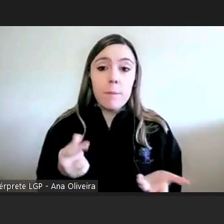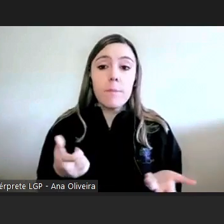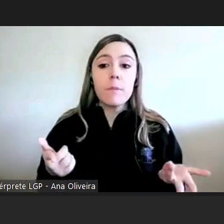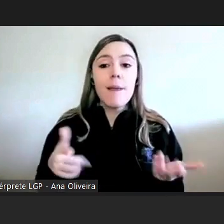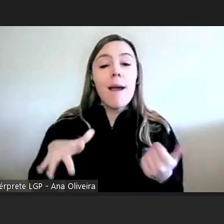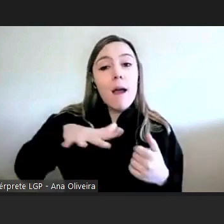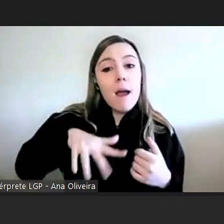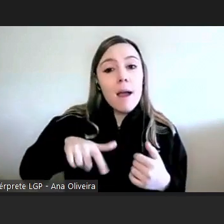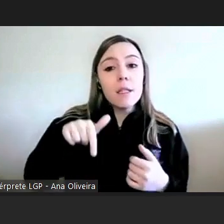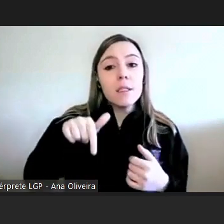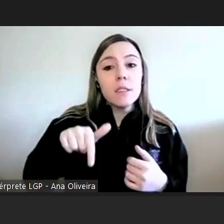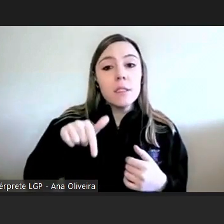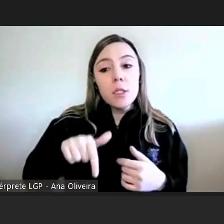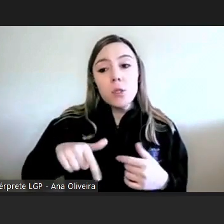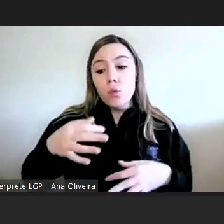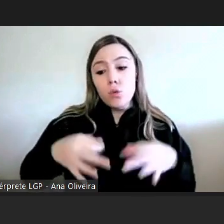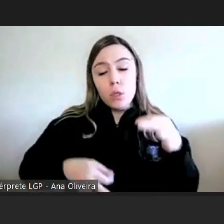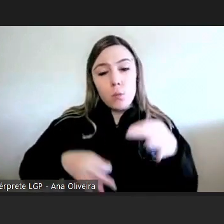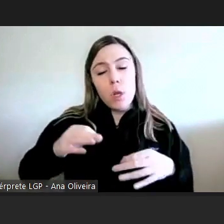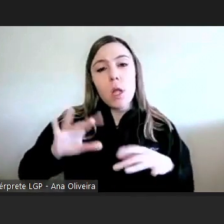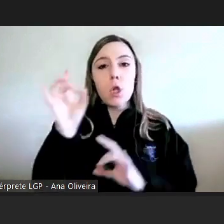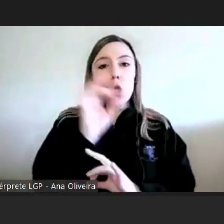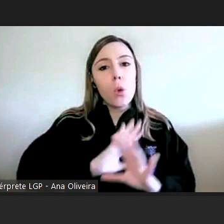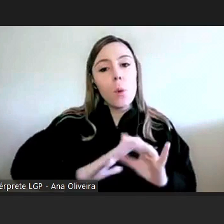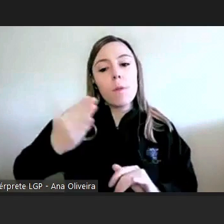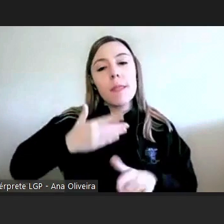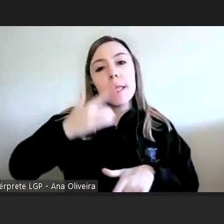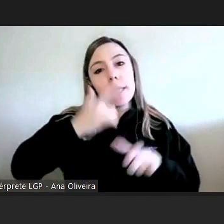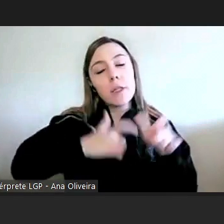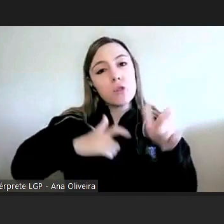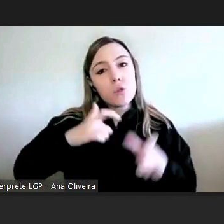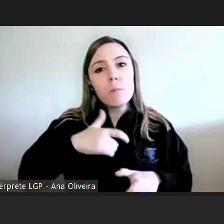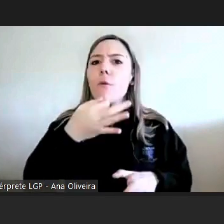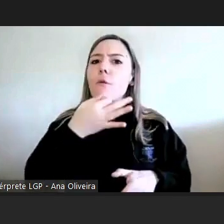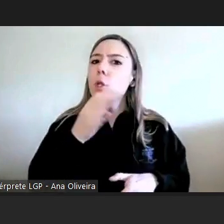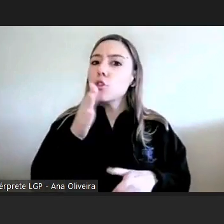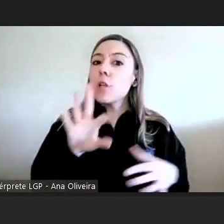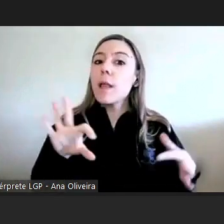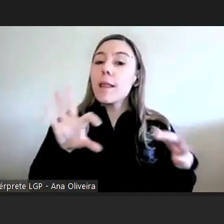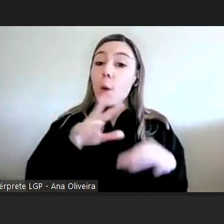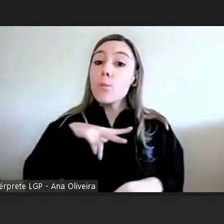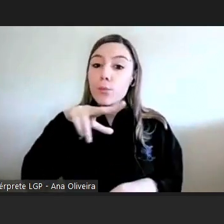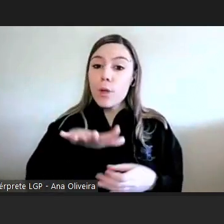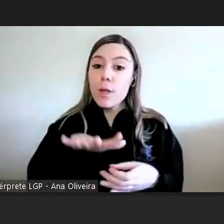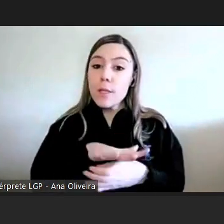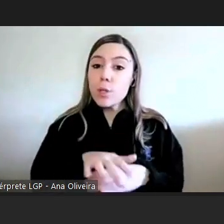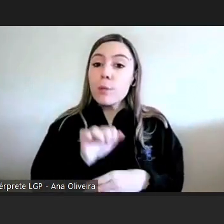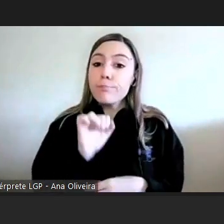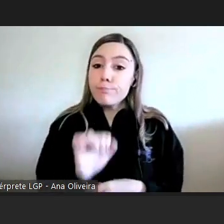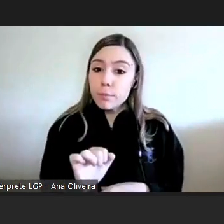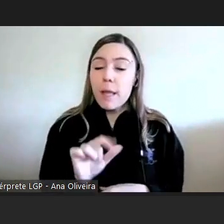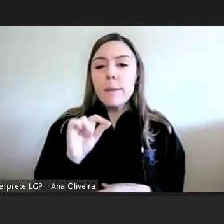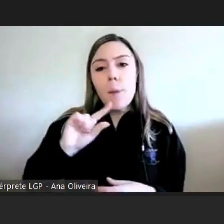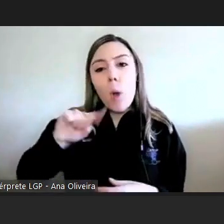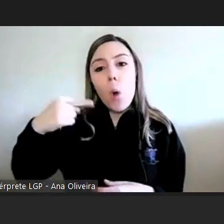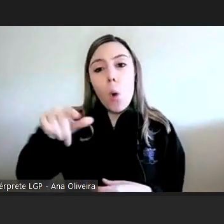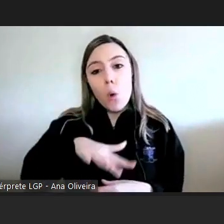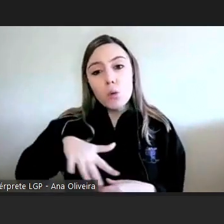Europeu dos Direitos Humanos pronunciou em relação a Portugal depois outras áreas em que